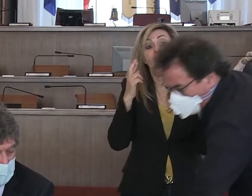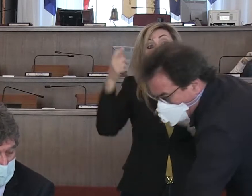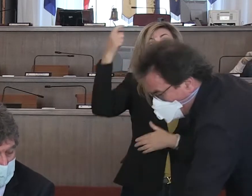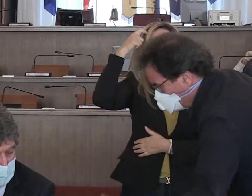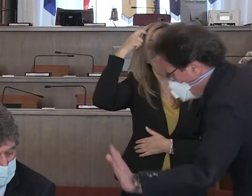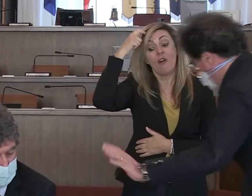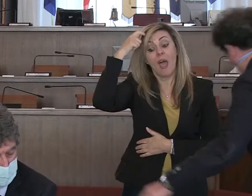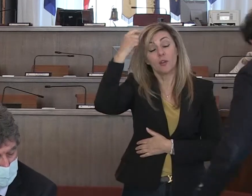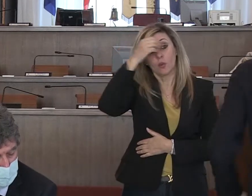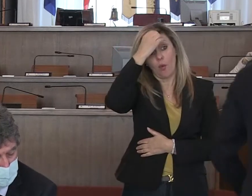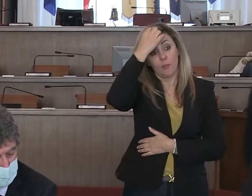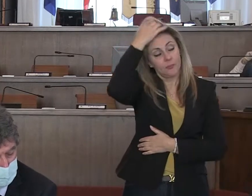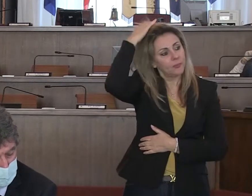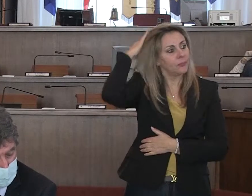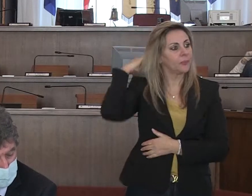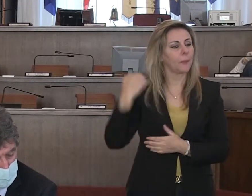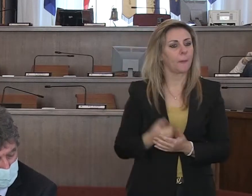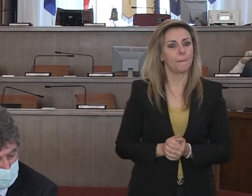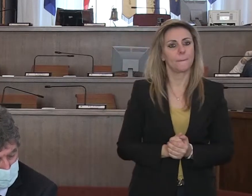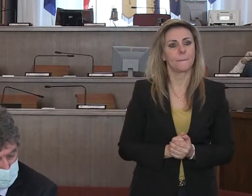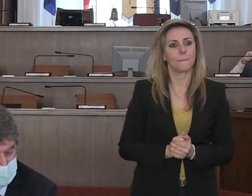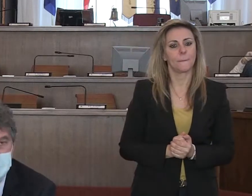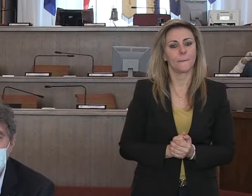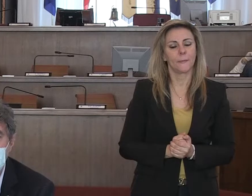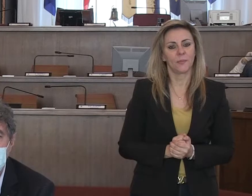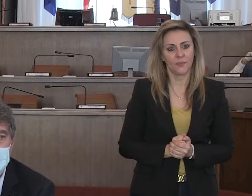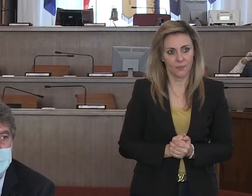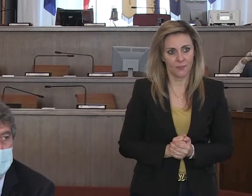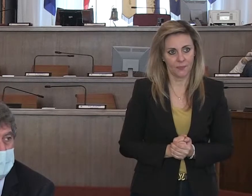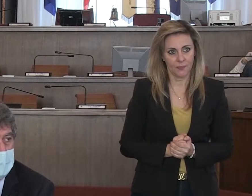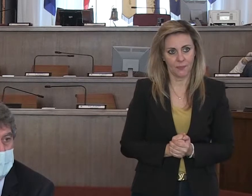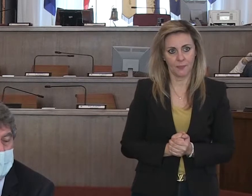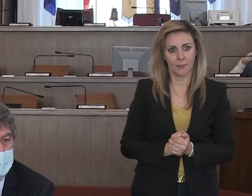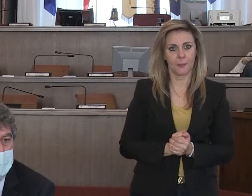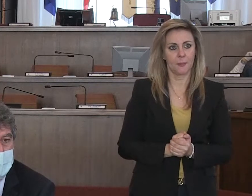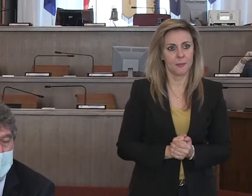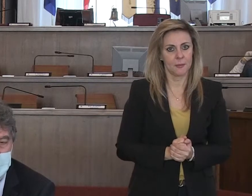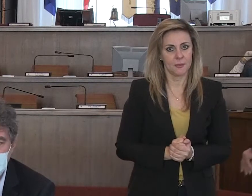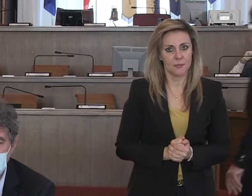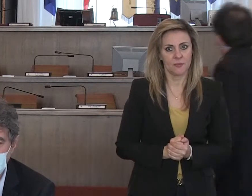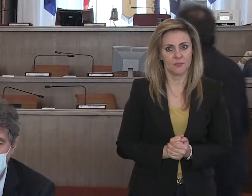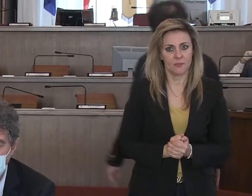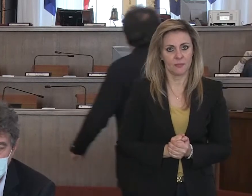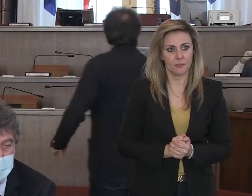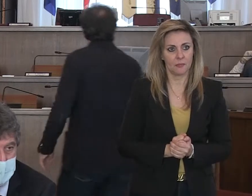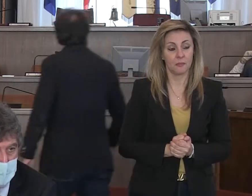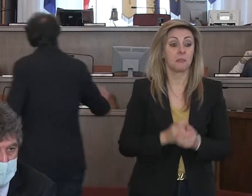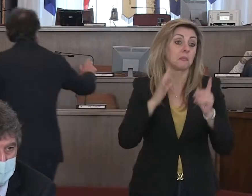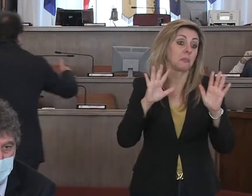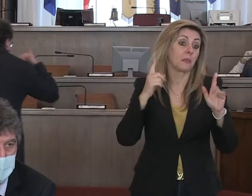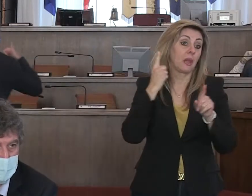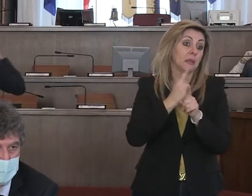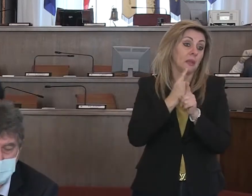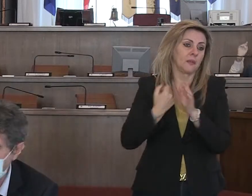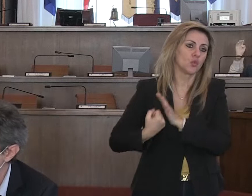voglia sostenere,